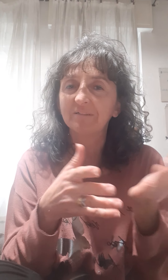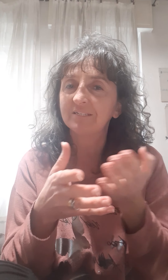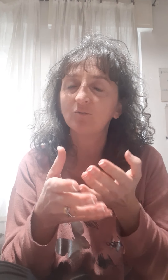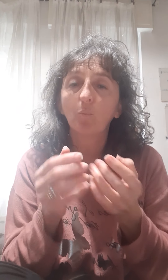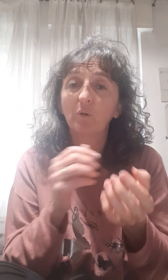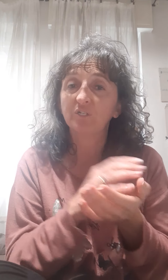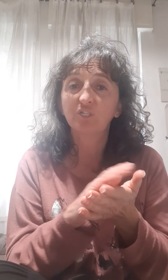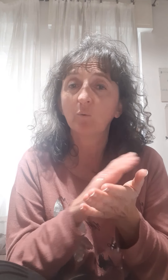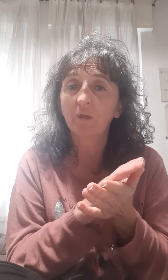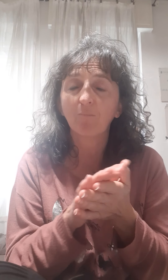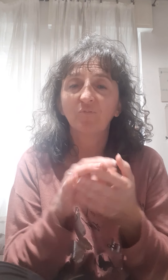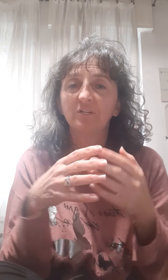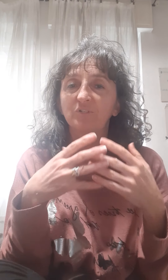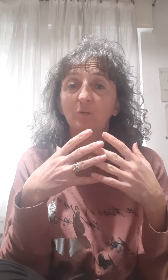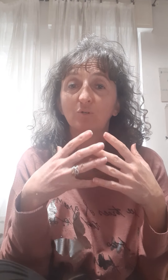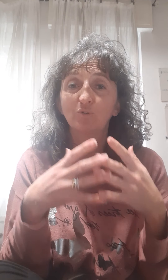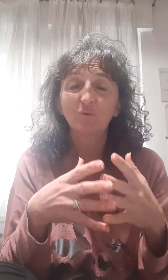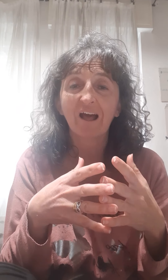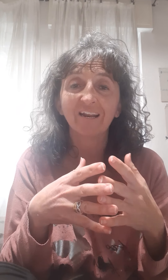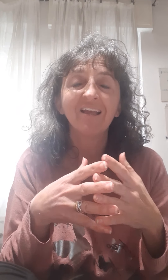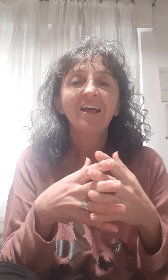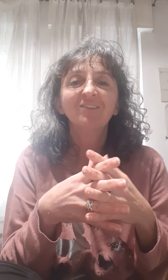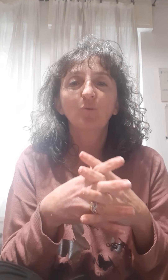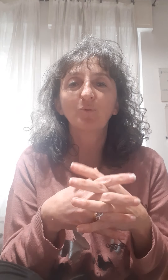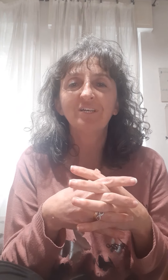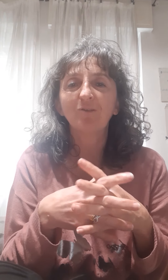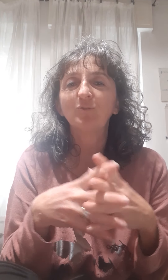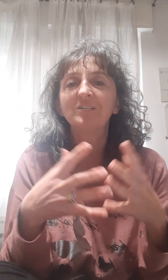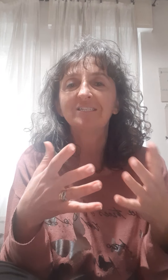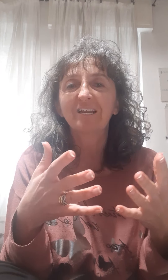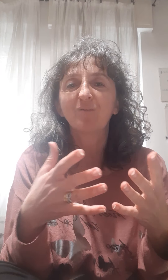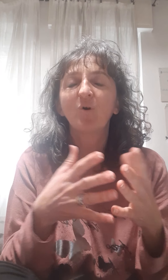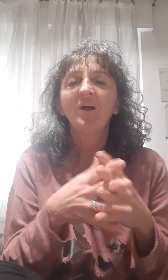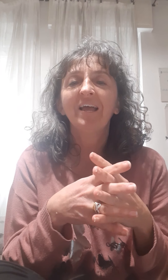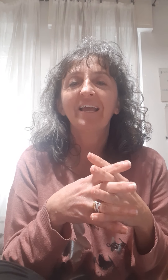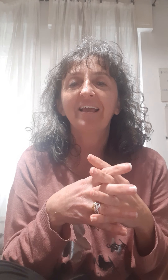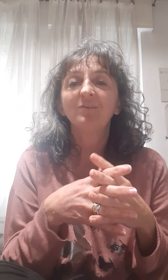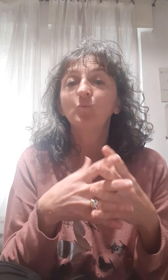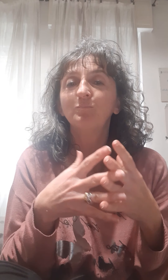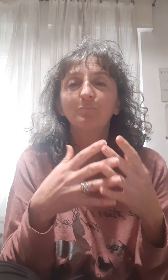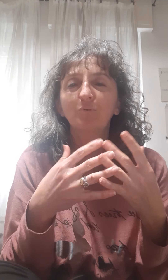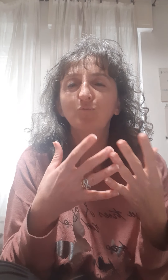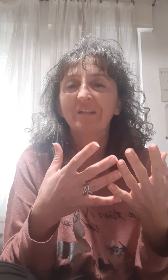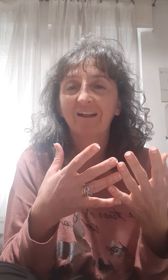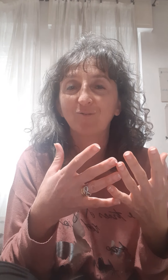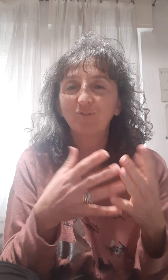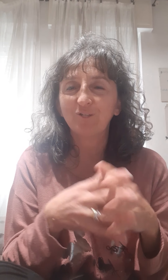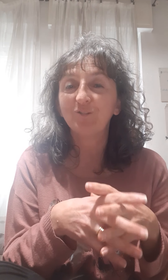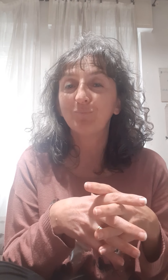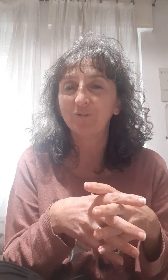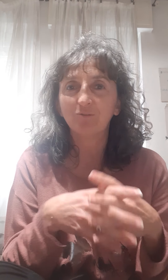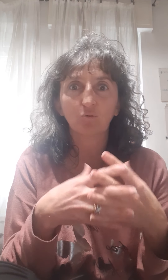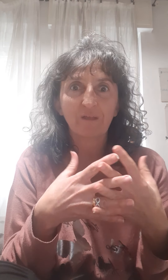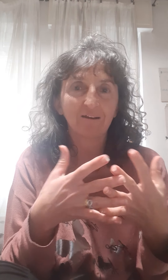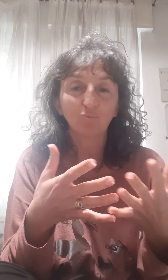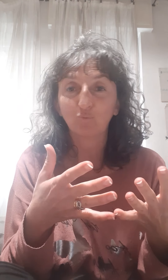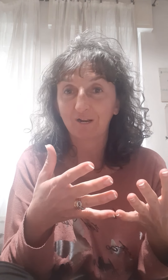mattina dopo le sciacquiamo, facciamo asciugare, dopodiché le utilizzeremo e profumeranno di pulito come anche tutta la